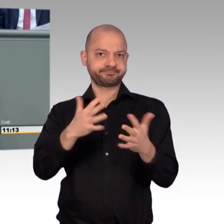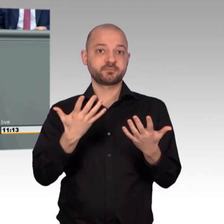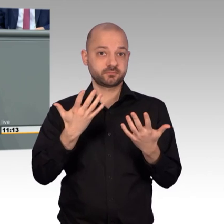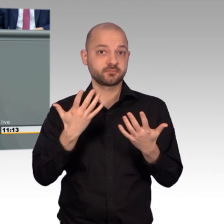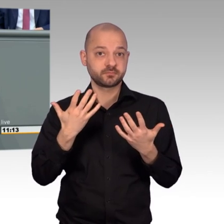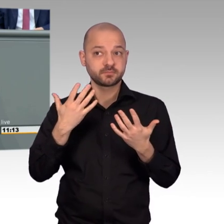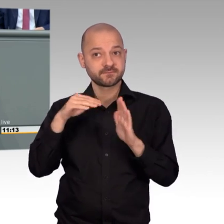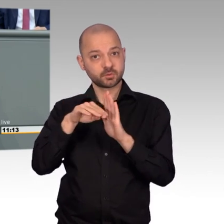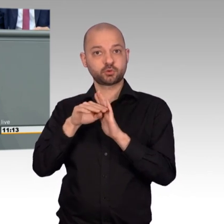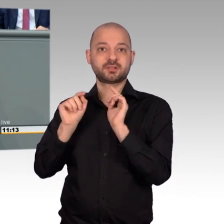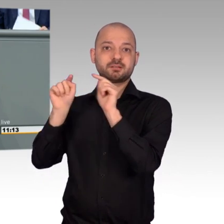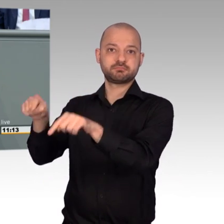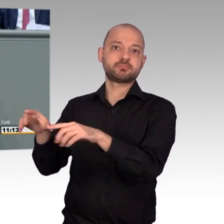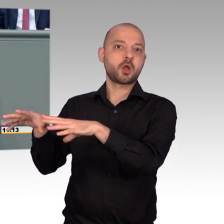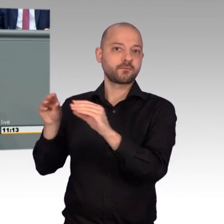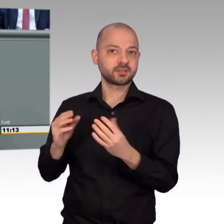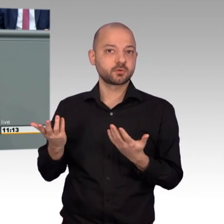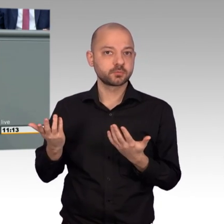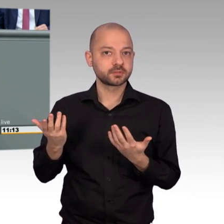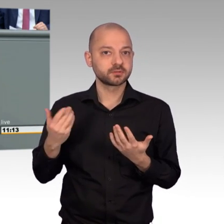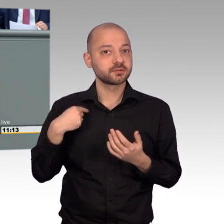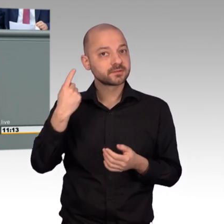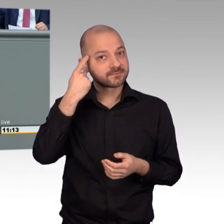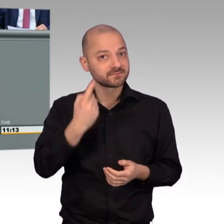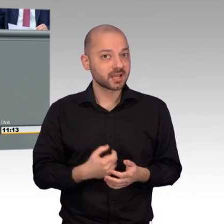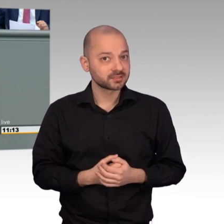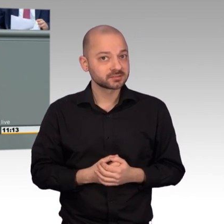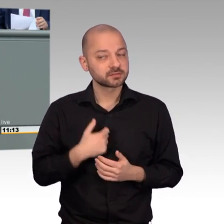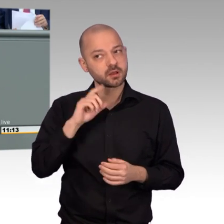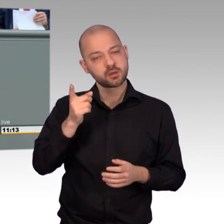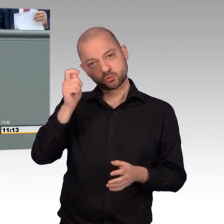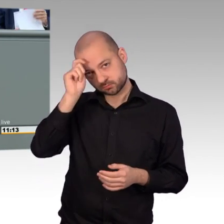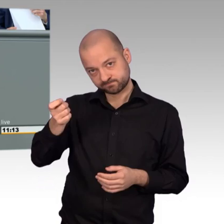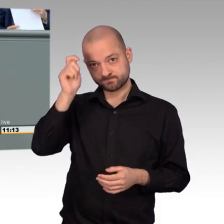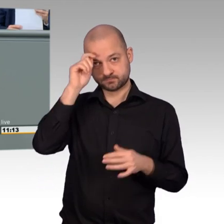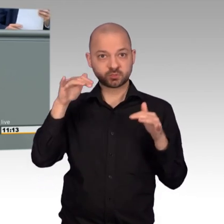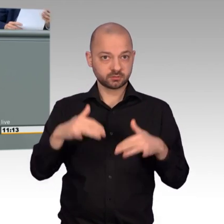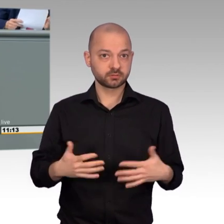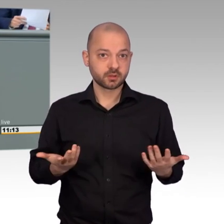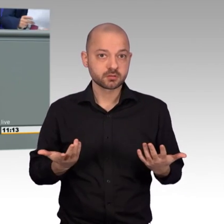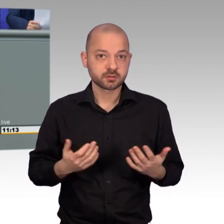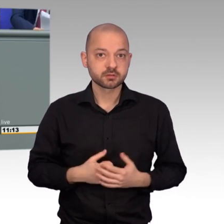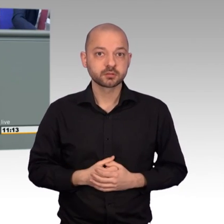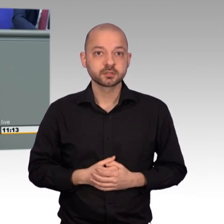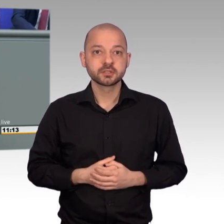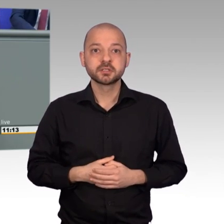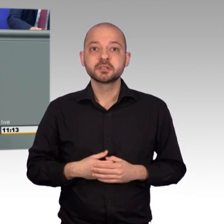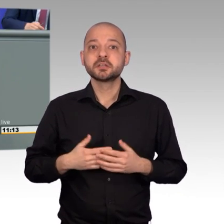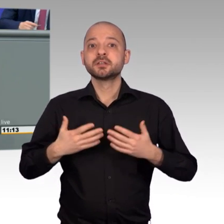eine große Zahl von Flüchtlingen aufgenommen. Das wissen wir und das würdigen wir.